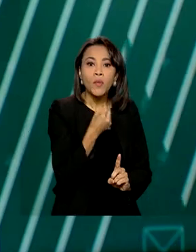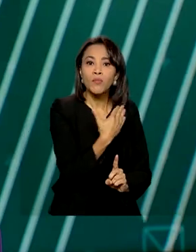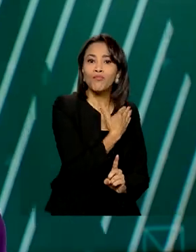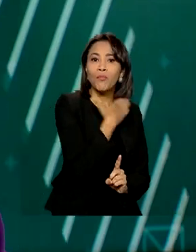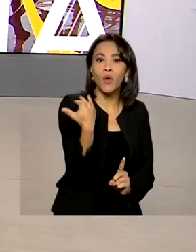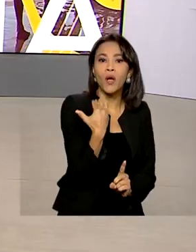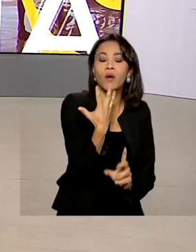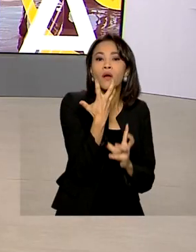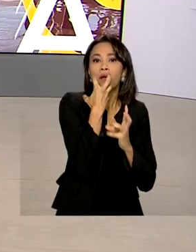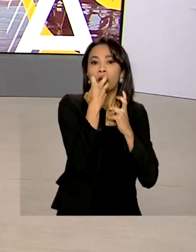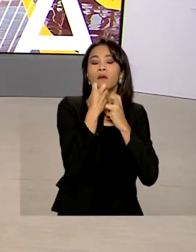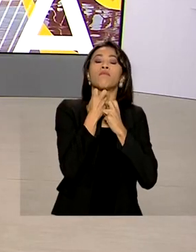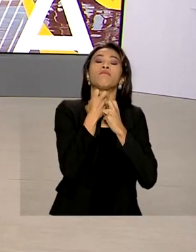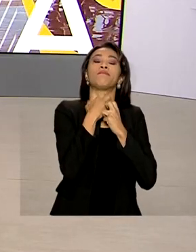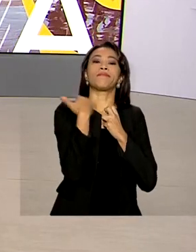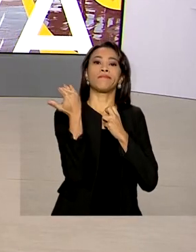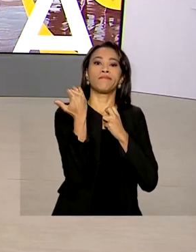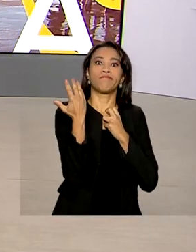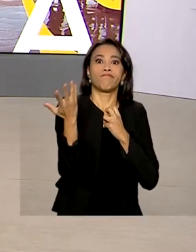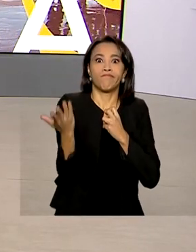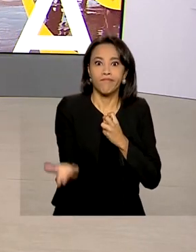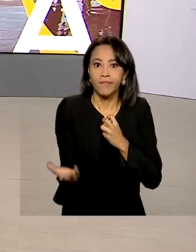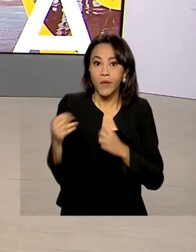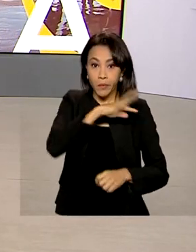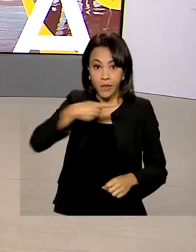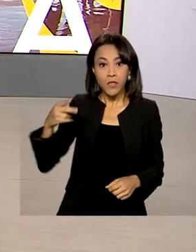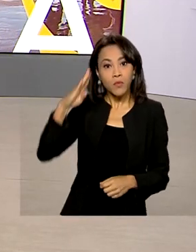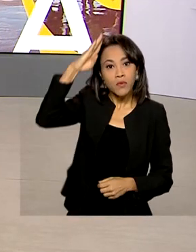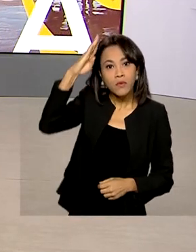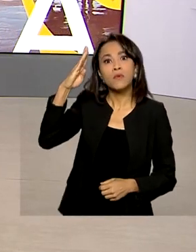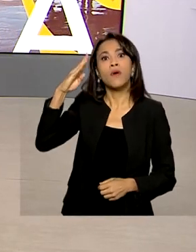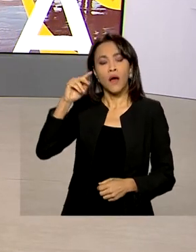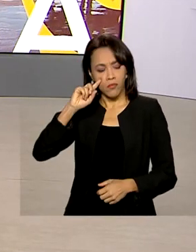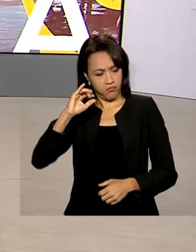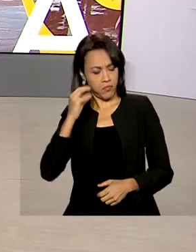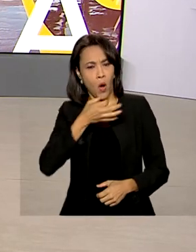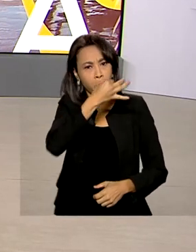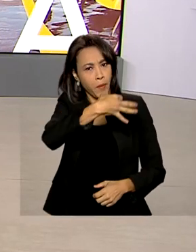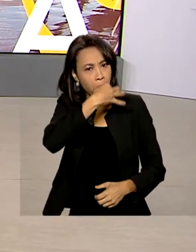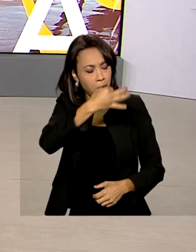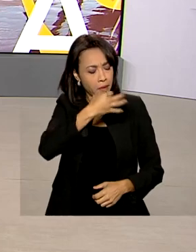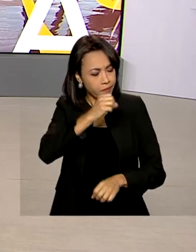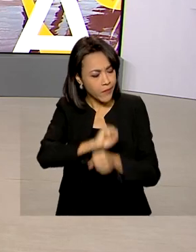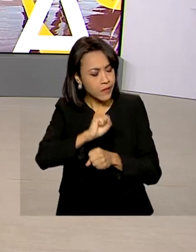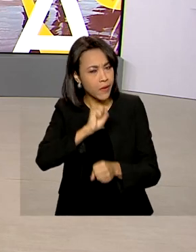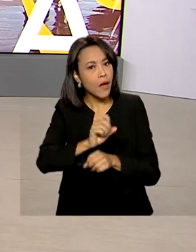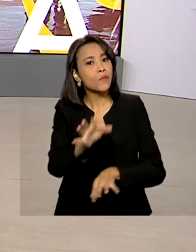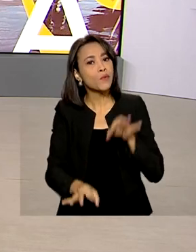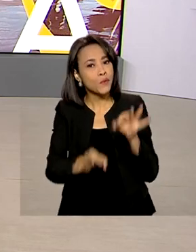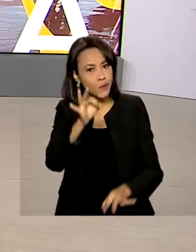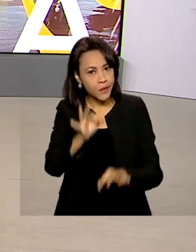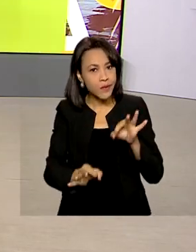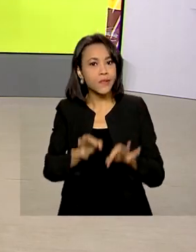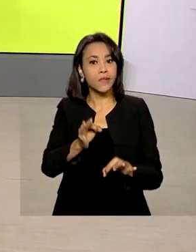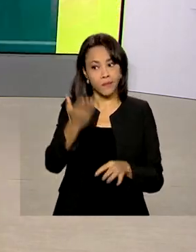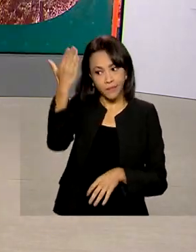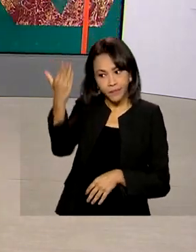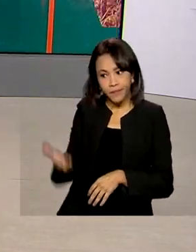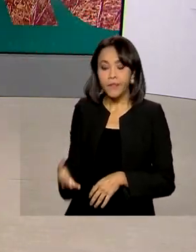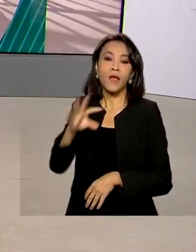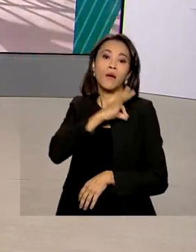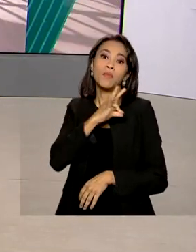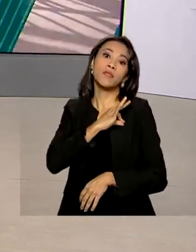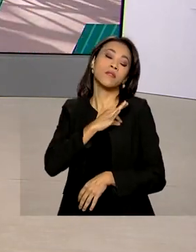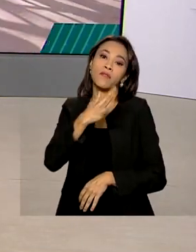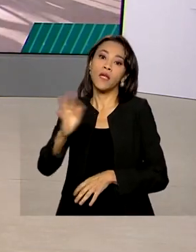asfixia. O presidente Jair Bolsonaro se manifestou sobre o assunto e disse esperar por justiça. Já a PRF publicou um